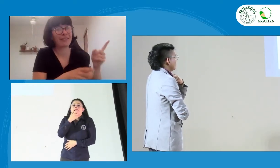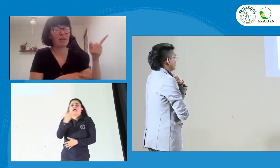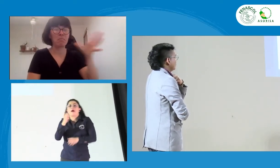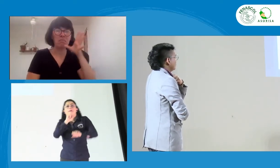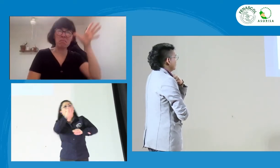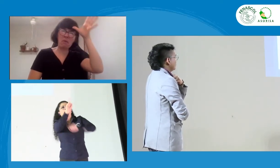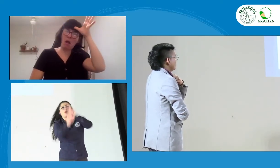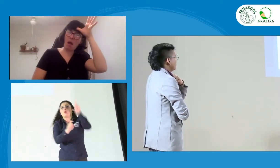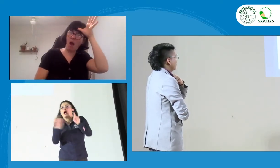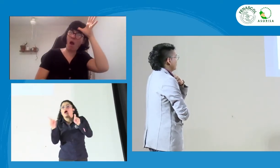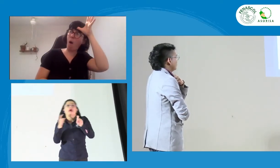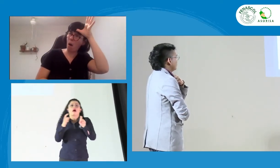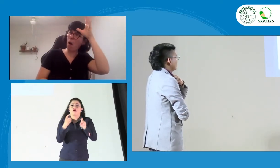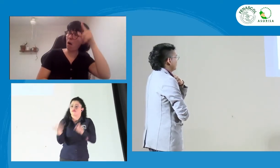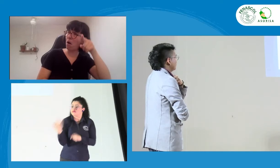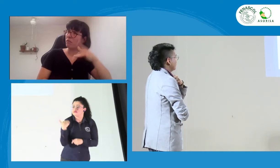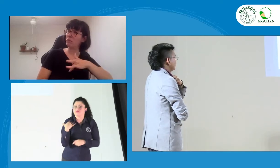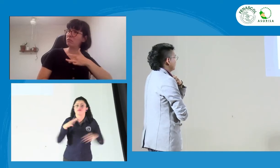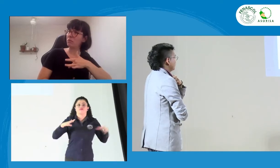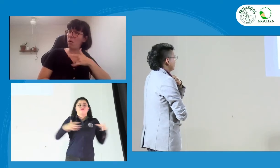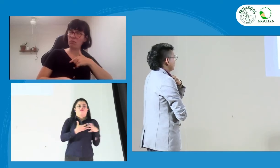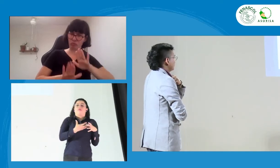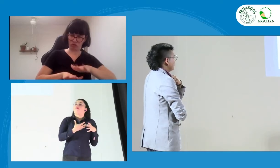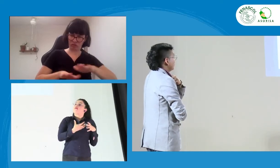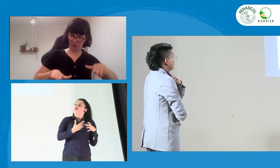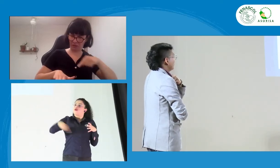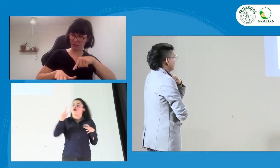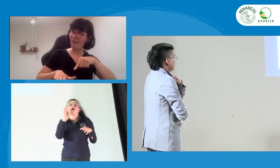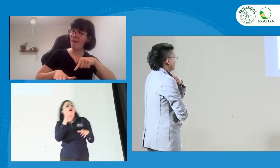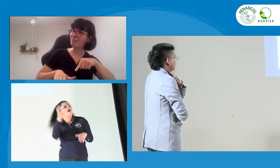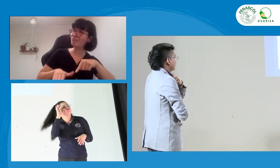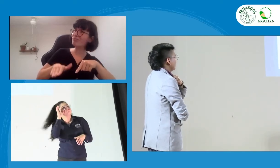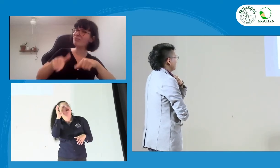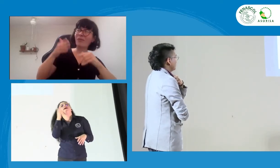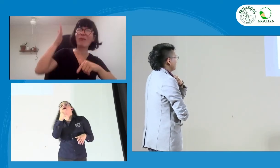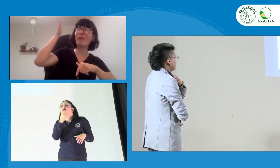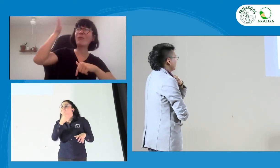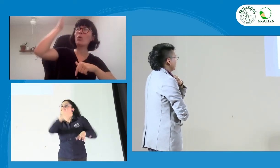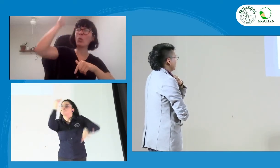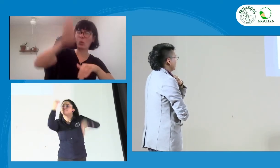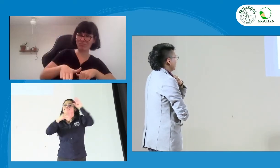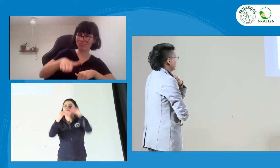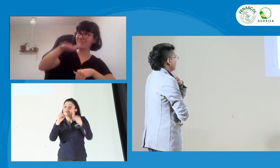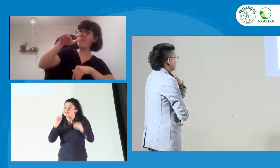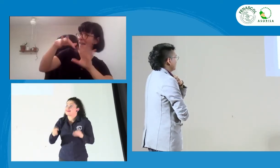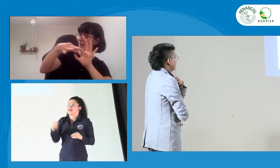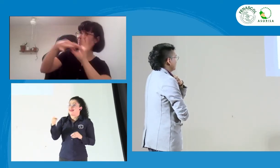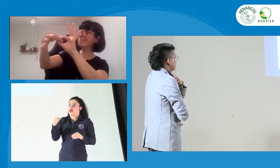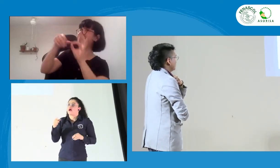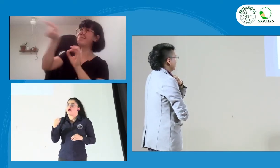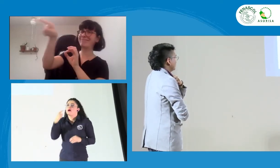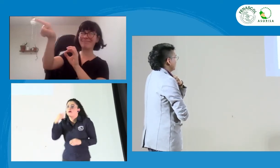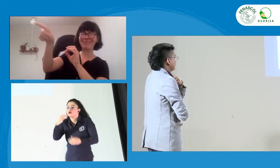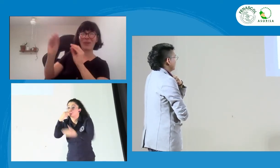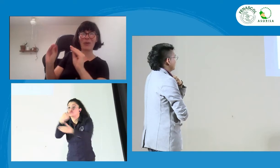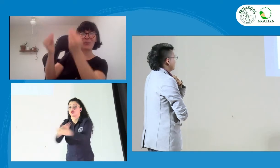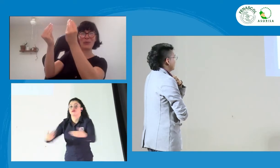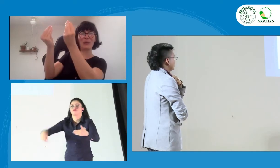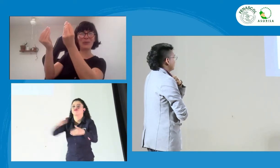traer a sus padres de familia a ser parte de esos espacios. Probablemente los padres de familia digan, bueno, yo sé que mi hijo va a